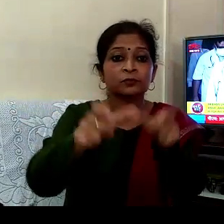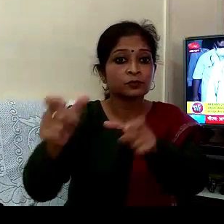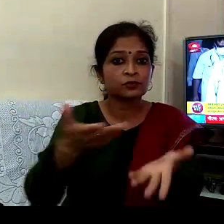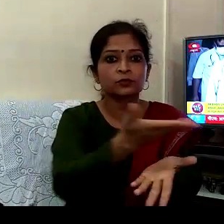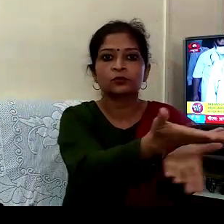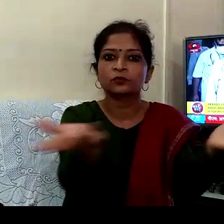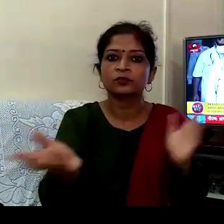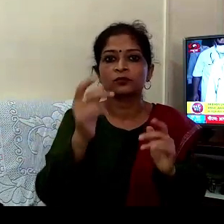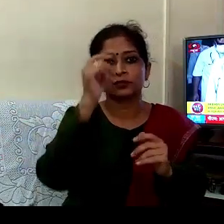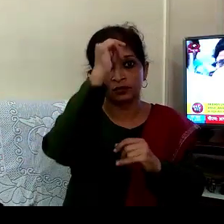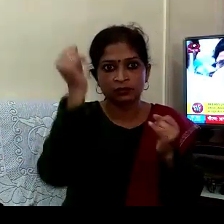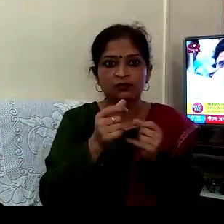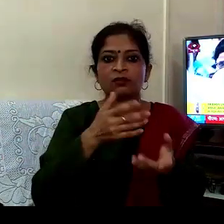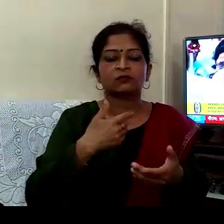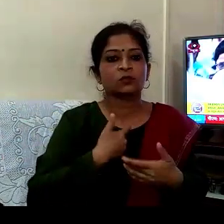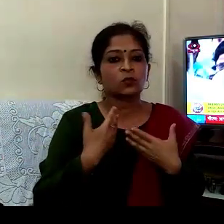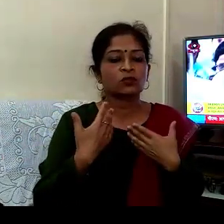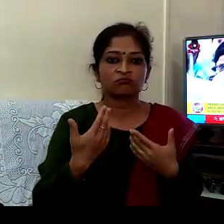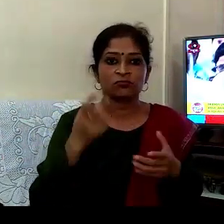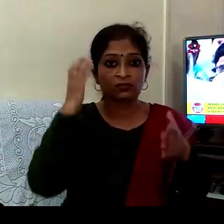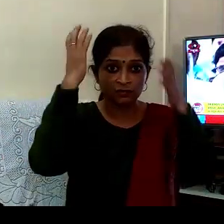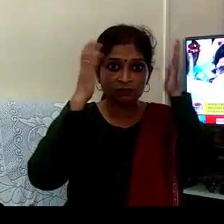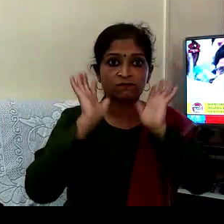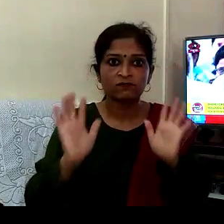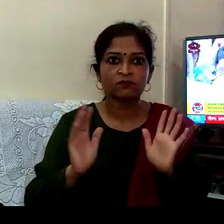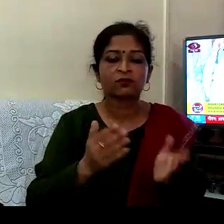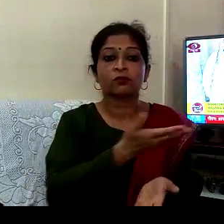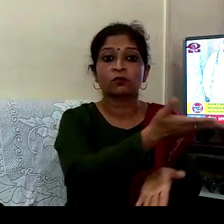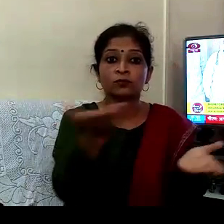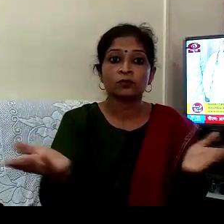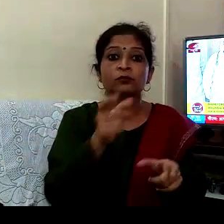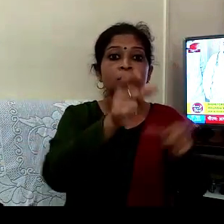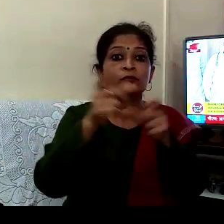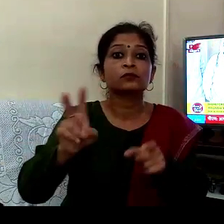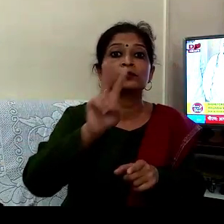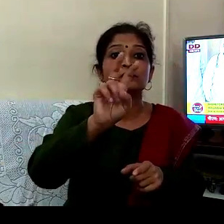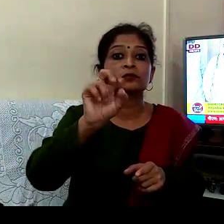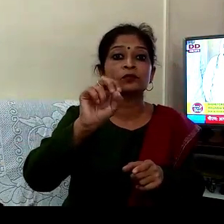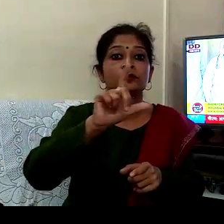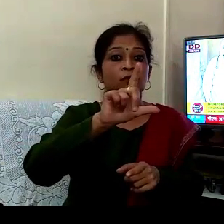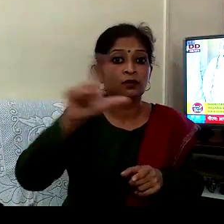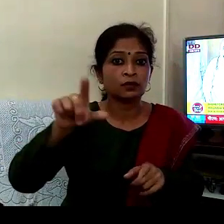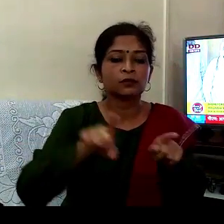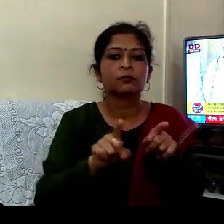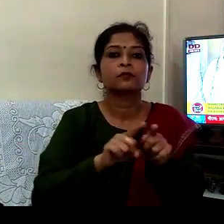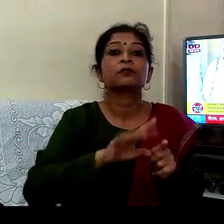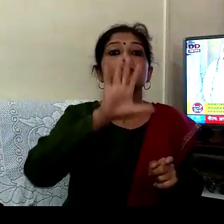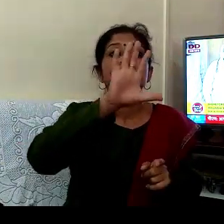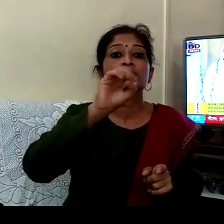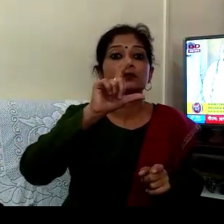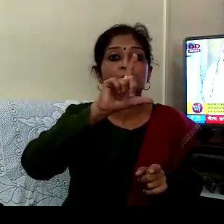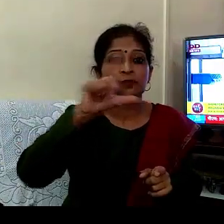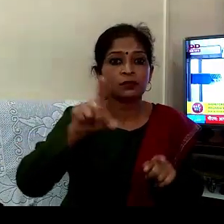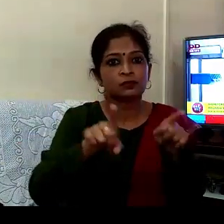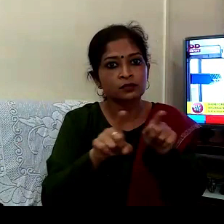دیش کو بہت چنتا ہے اسی کو دیکھتے ہوئے ایسے قریب 20 لاک ساتھیوں کے لیے 50 لاکھ روپیے تک کے سواست